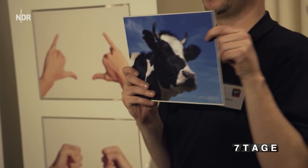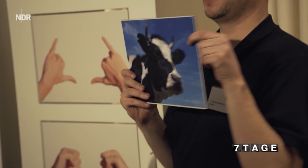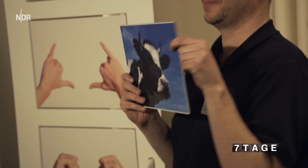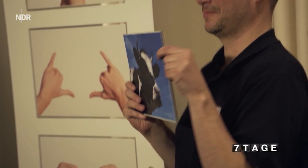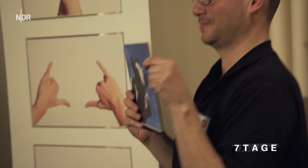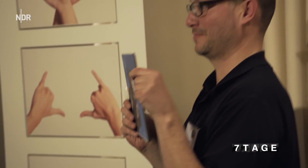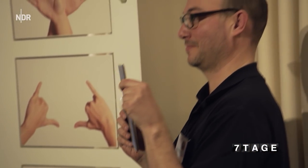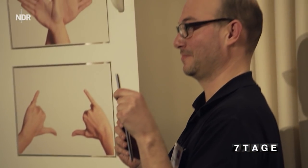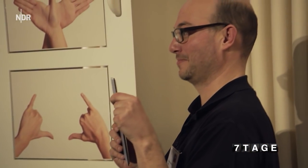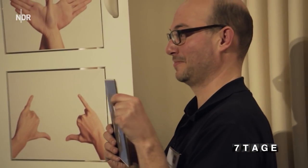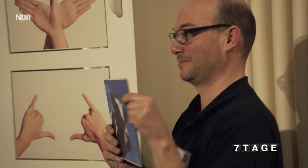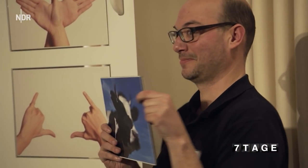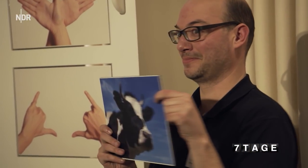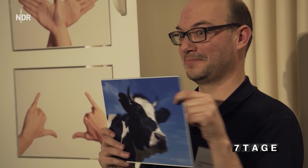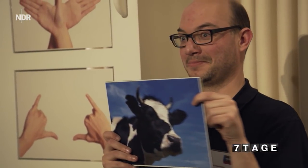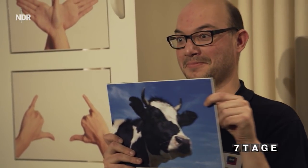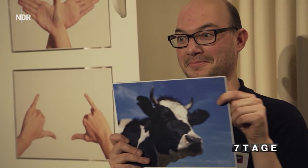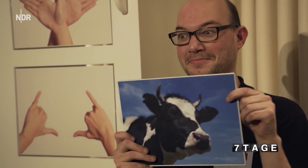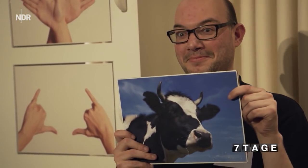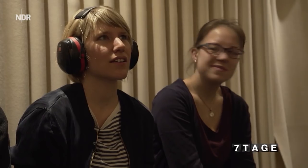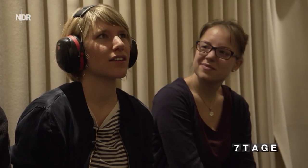Happy noch sein!